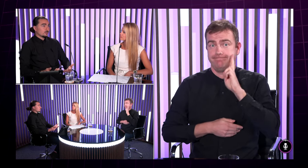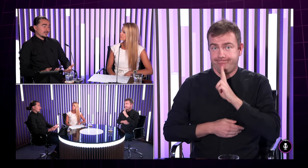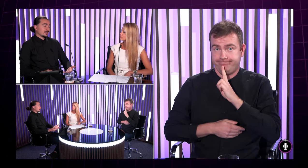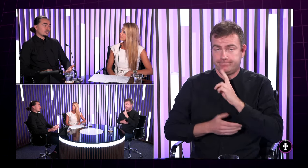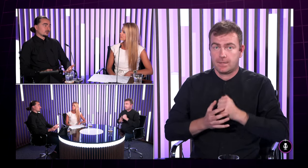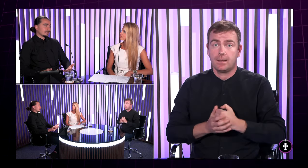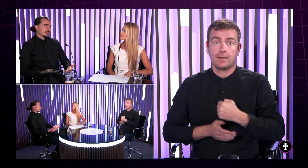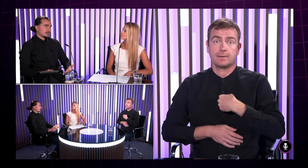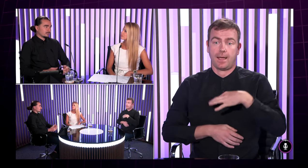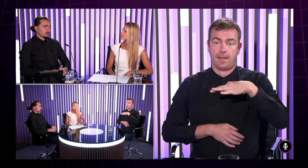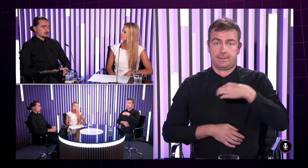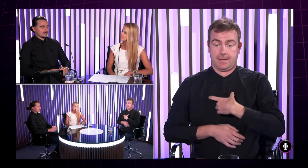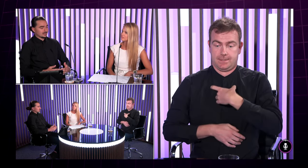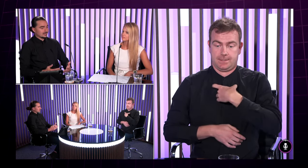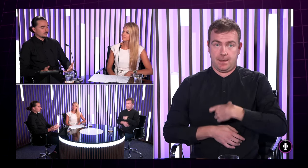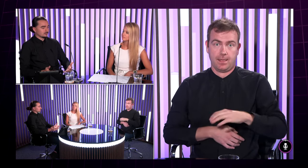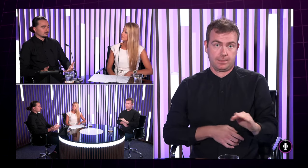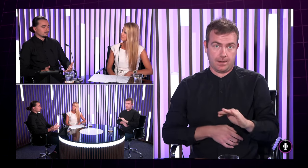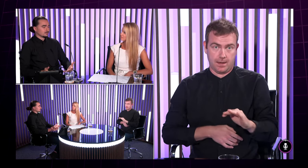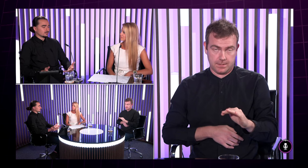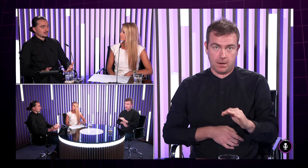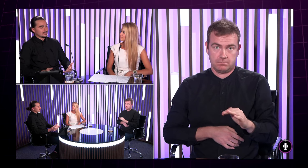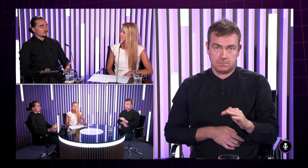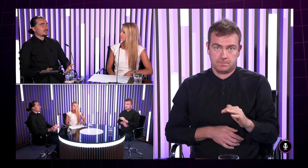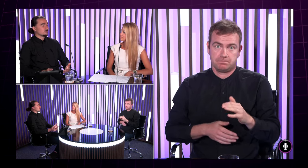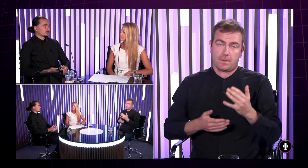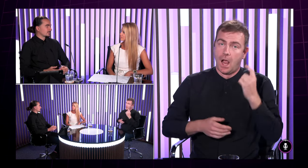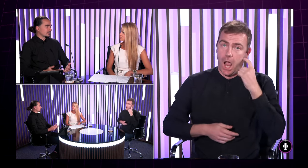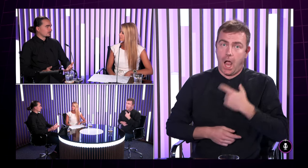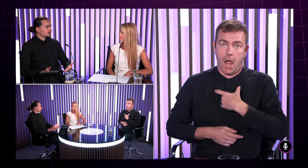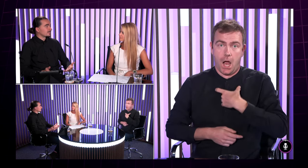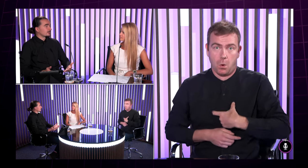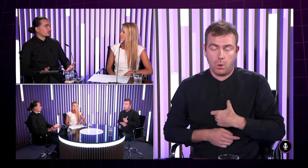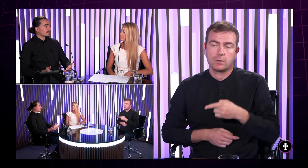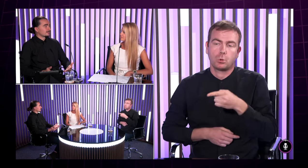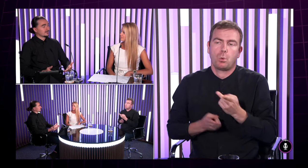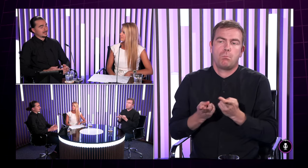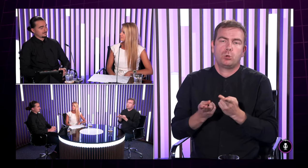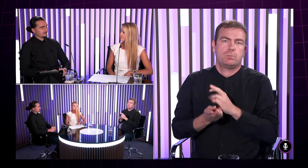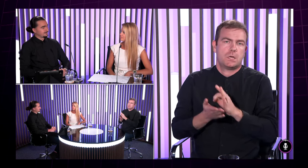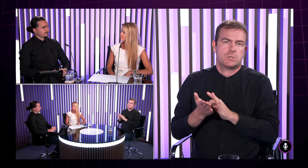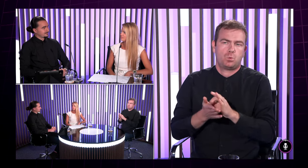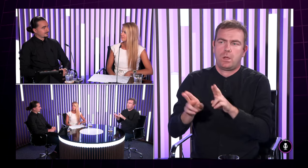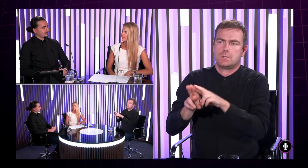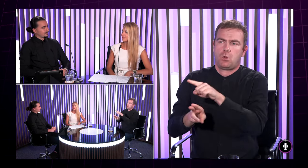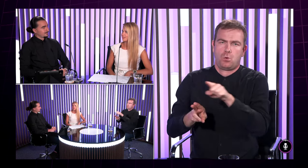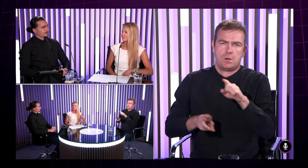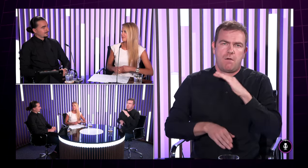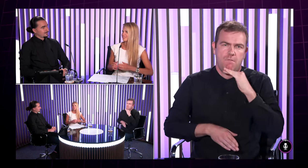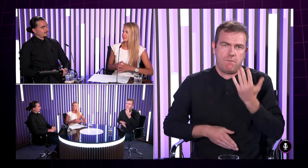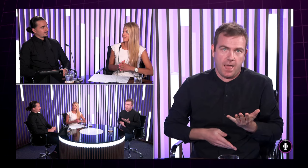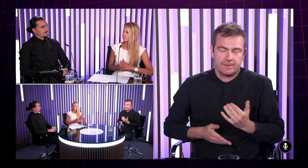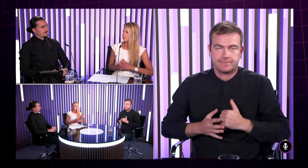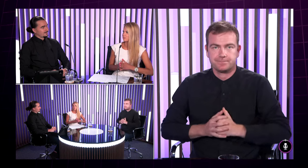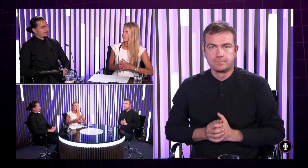som jedináčik ktorý je teda počujúci ale nie je to niečo výnimočné je takýchto detí ako som ja veľa Ale